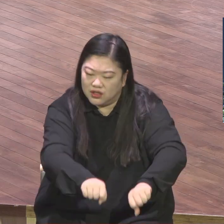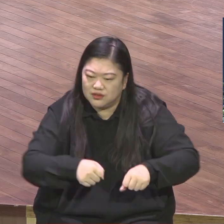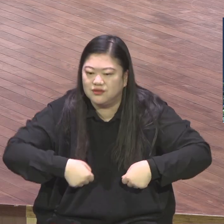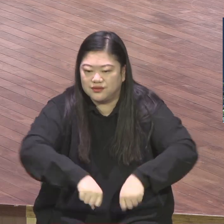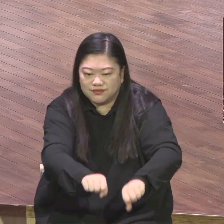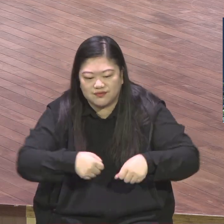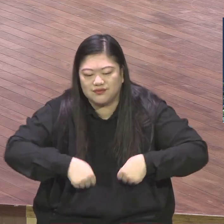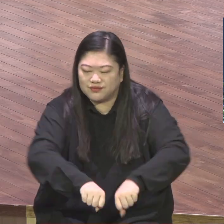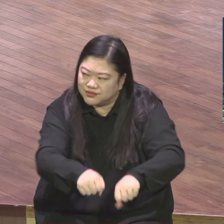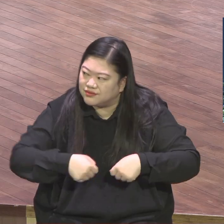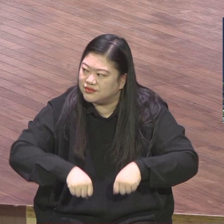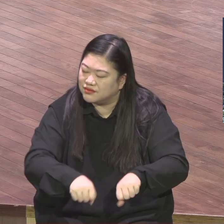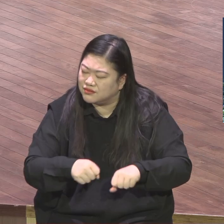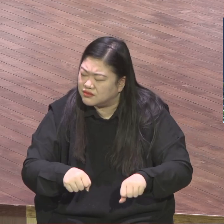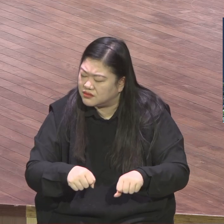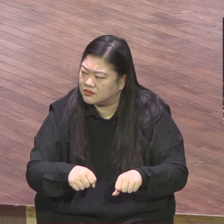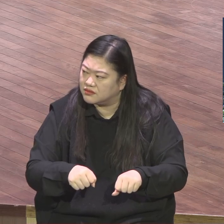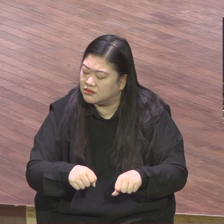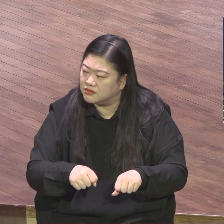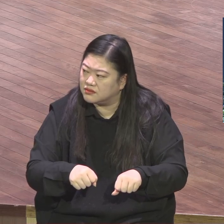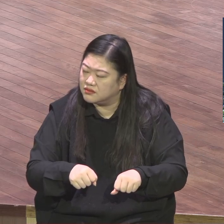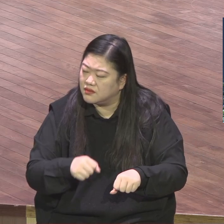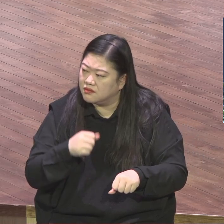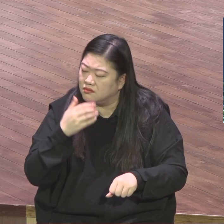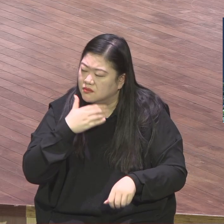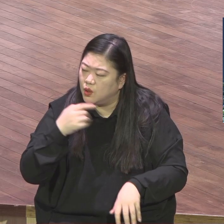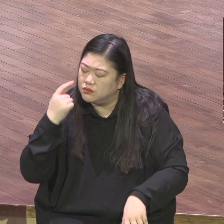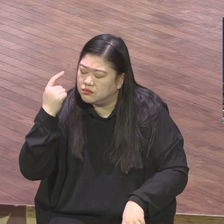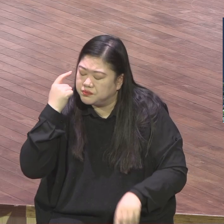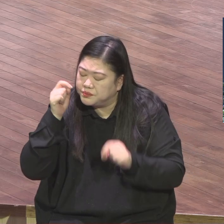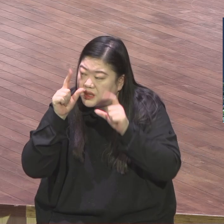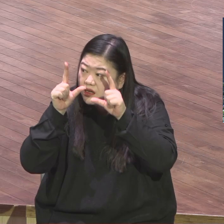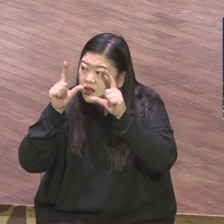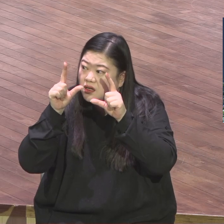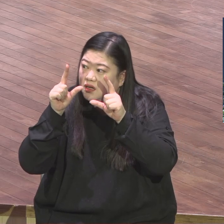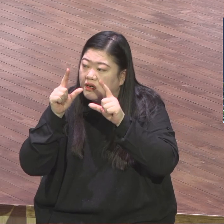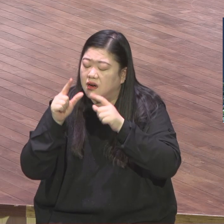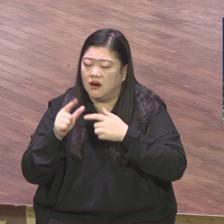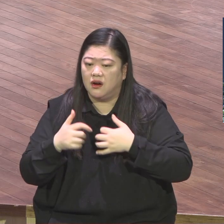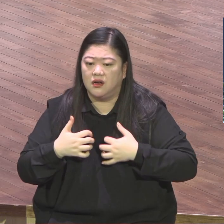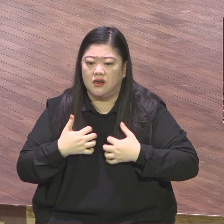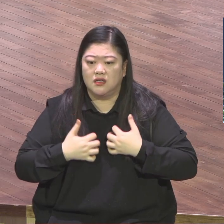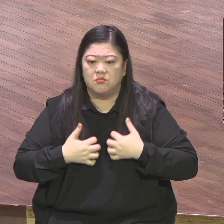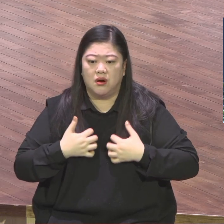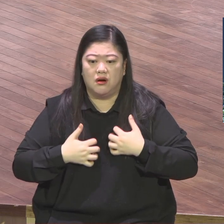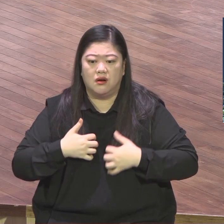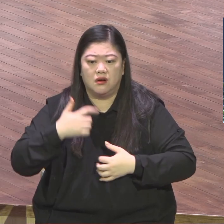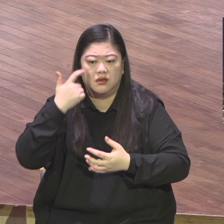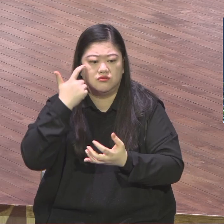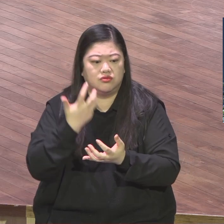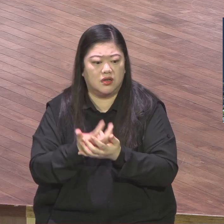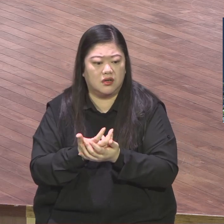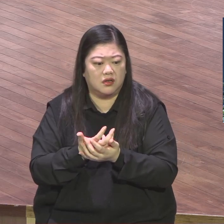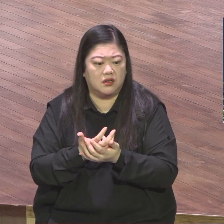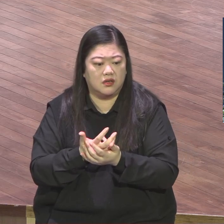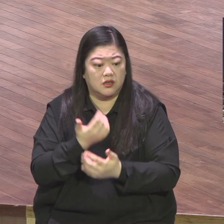받았어요. 그게 루디아예요. 루디아. 루디아 여자가 이 자색